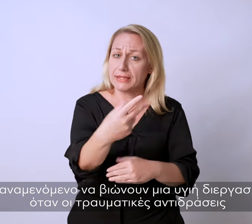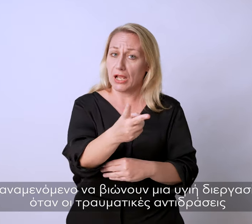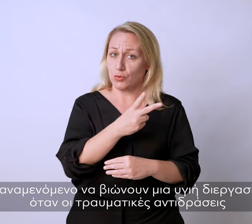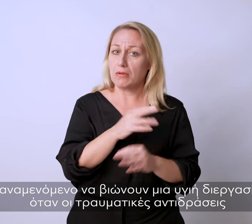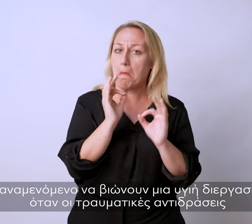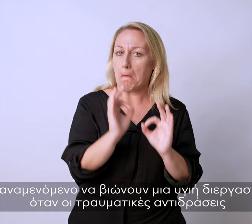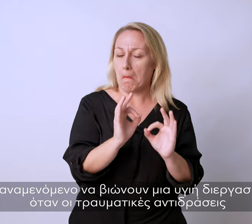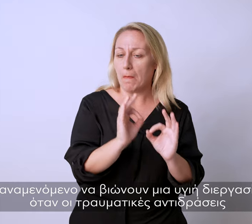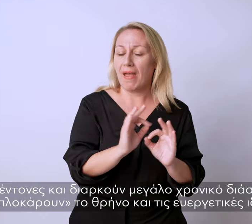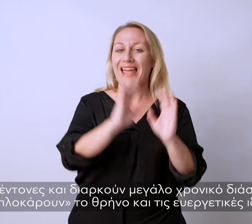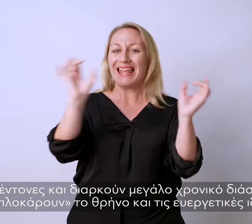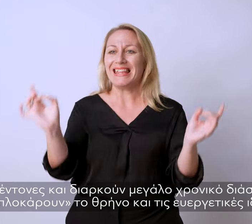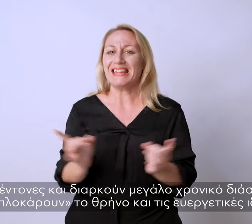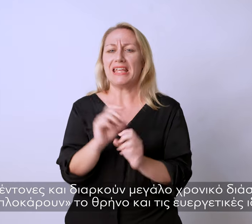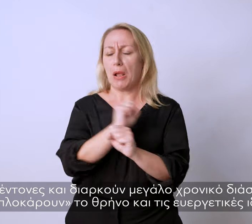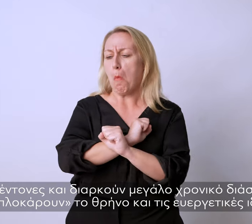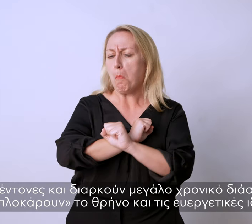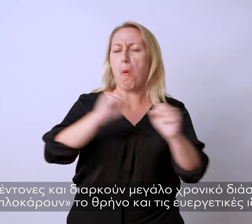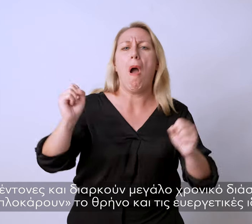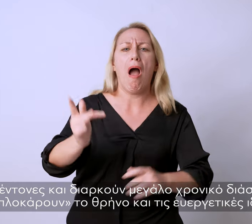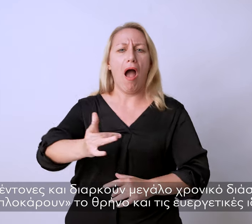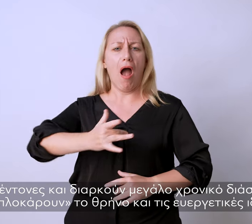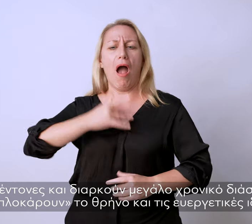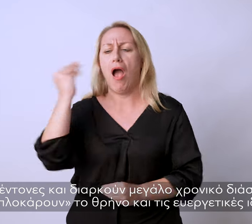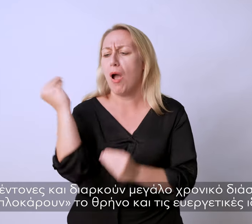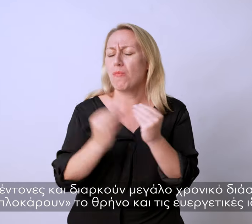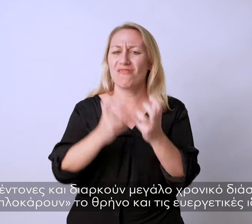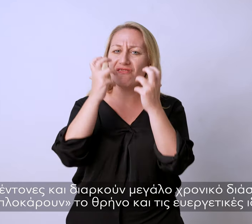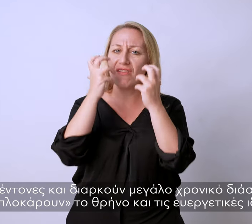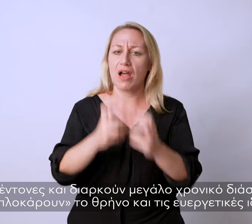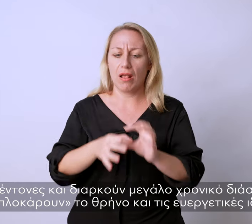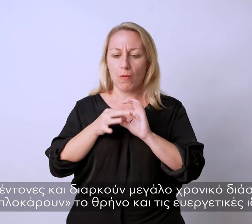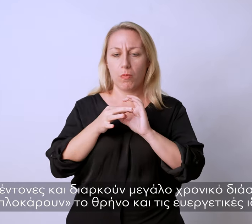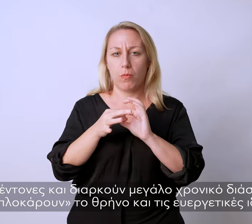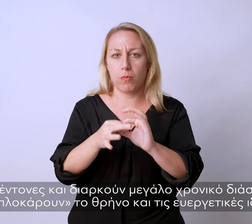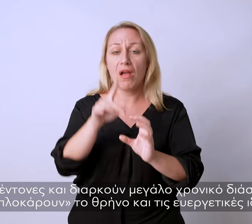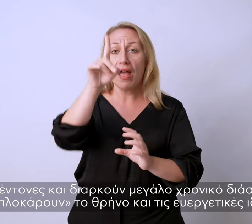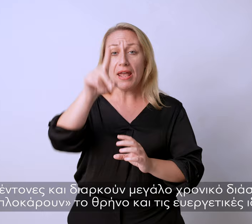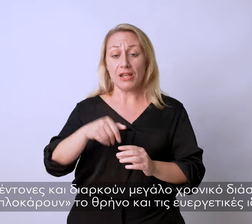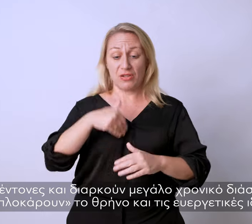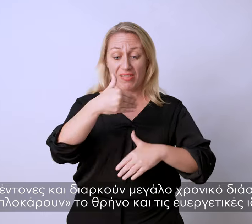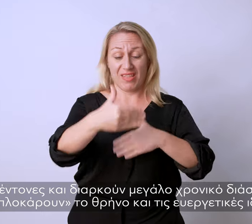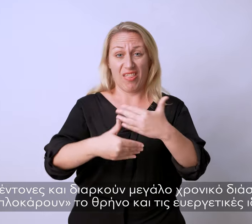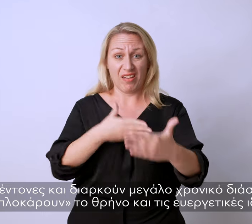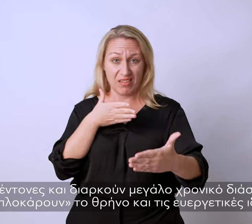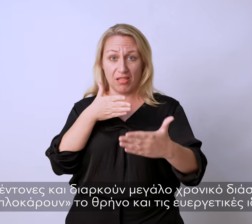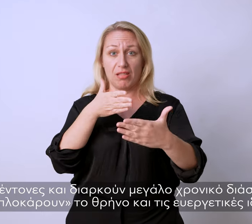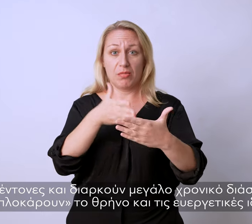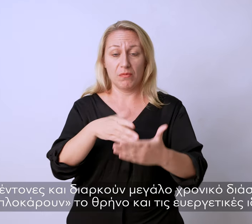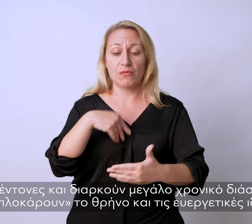τραυματικές αντιδράσεις είναι έντονες και διαρκούν μεγάλο χρονικό διάστημα, μπορεί να μπλοκάρουν τον θρήνο και τις ευεργητικές ιδιότητές του.